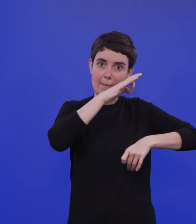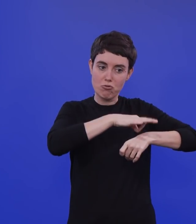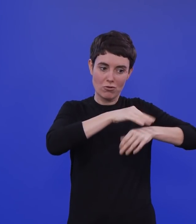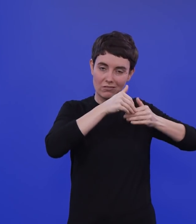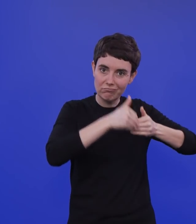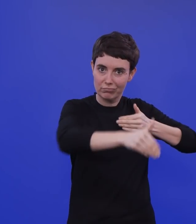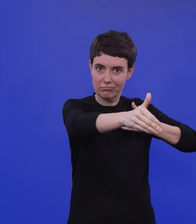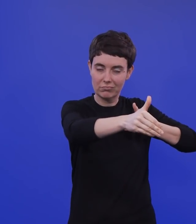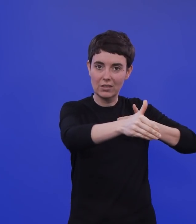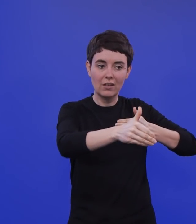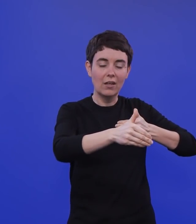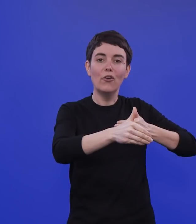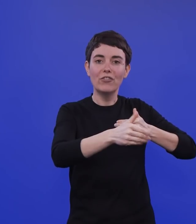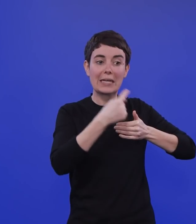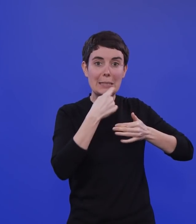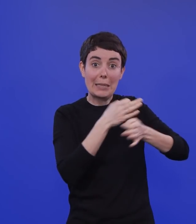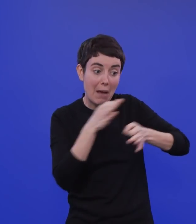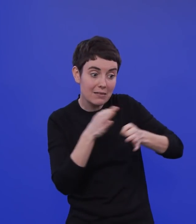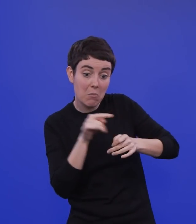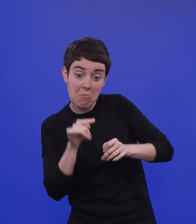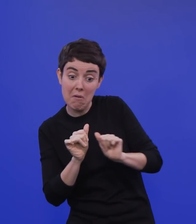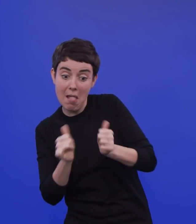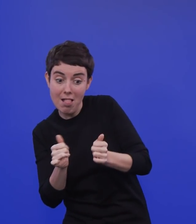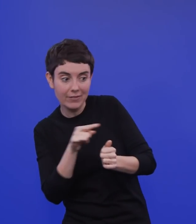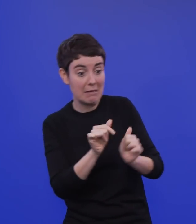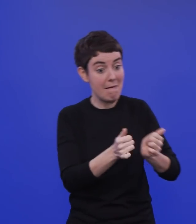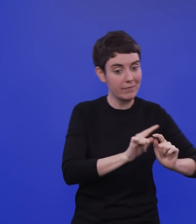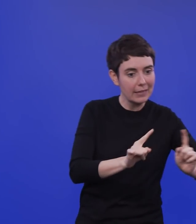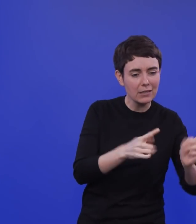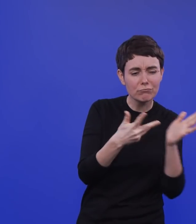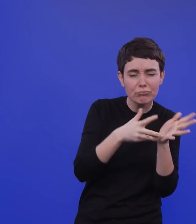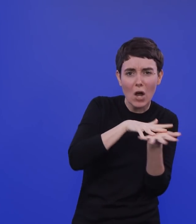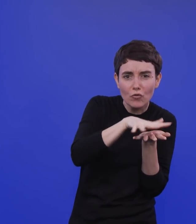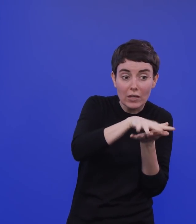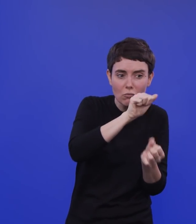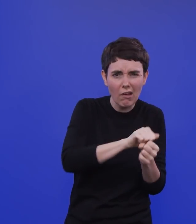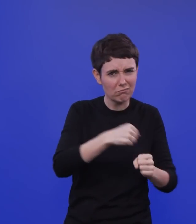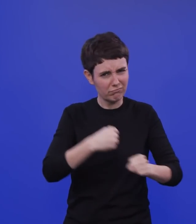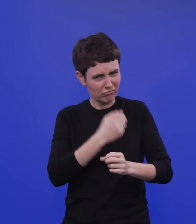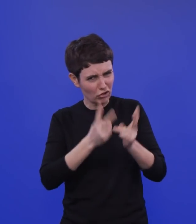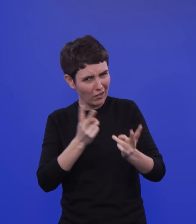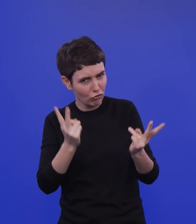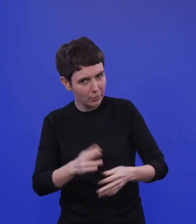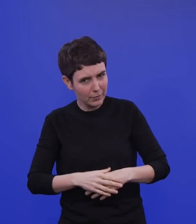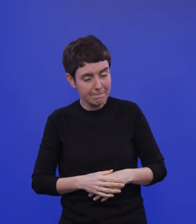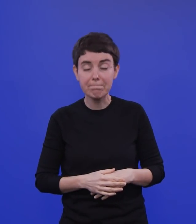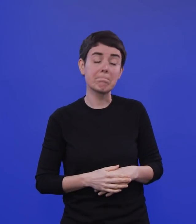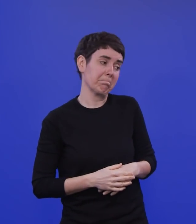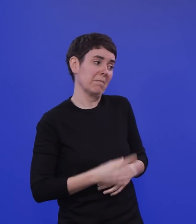vielleicht sogar angucken kann. Ja, also das kann man so sagen. Also es wäre schon wichtig, wenn man jetzt so eine gut